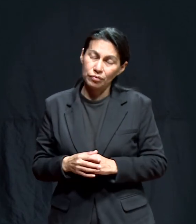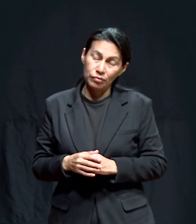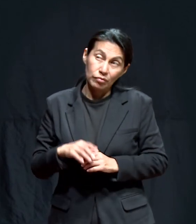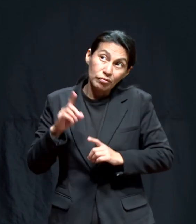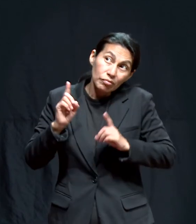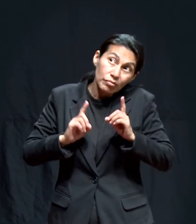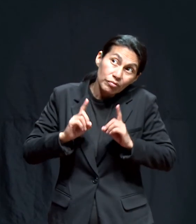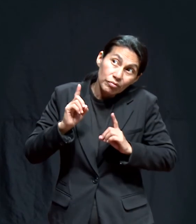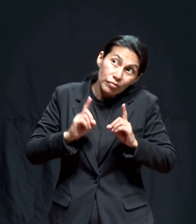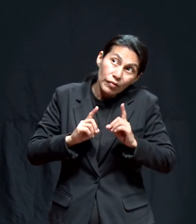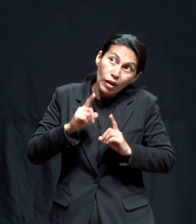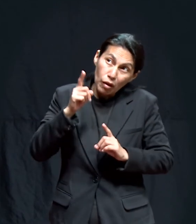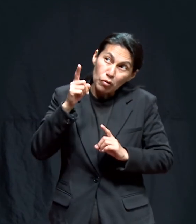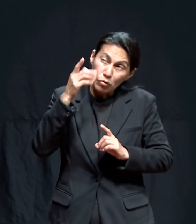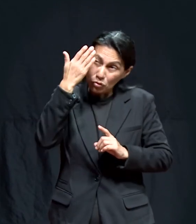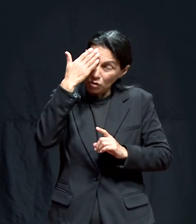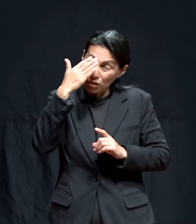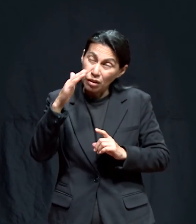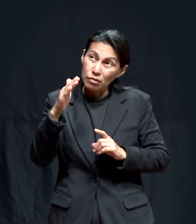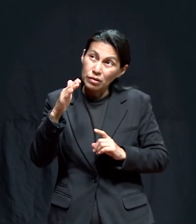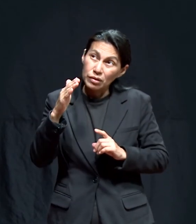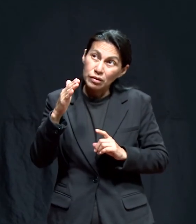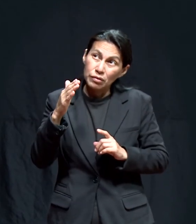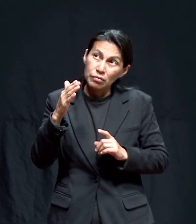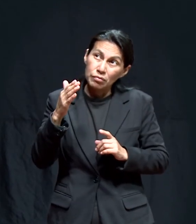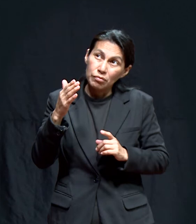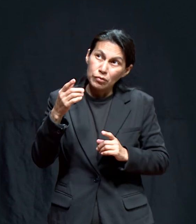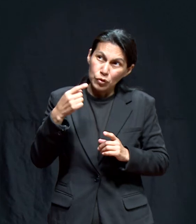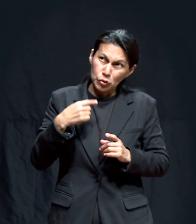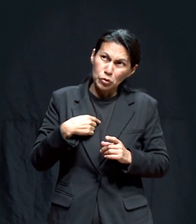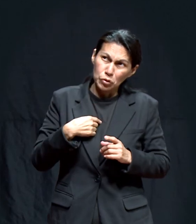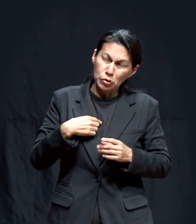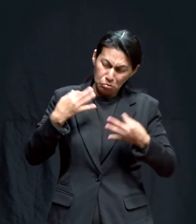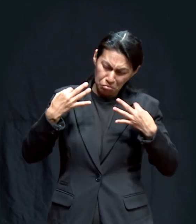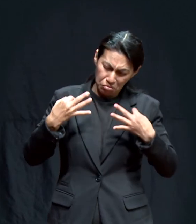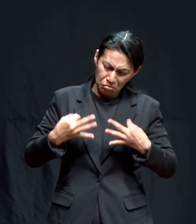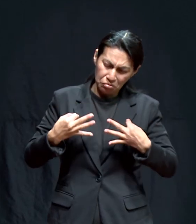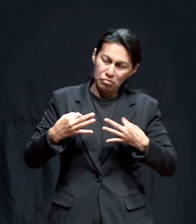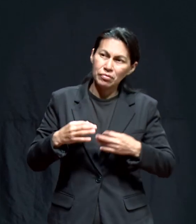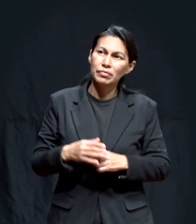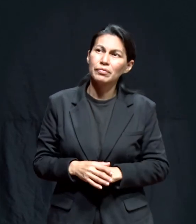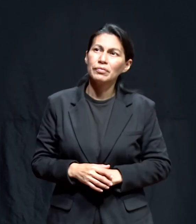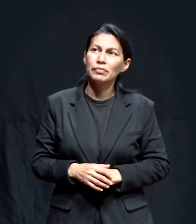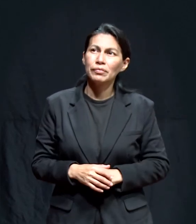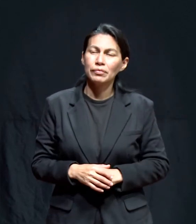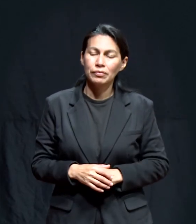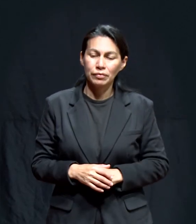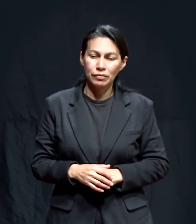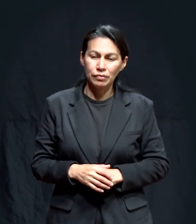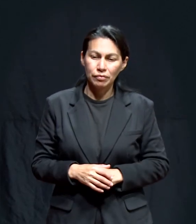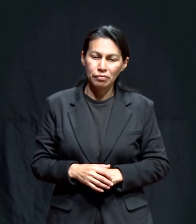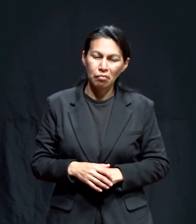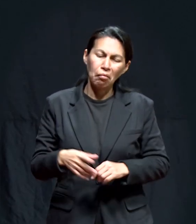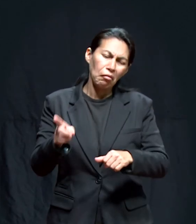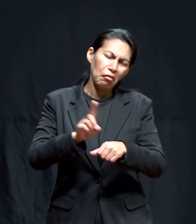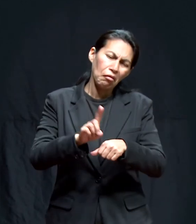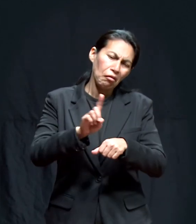porque tú sabes que yo voy a salir bien de todo esto.